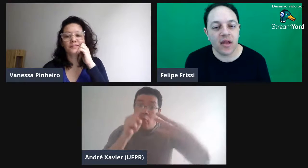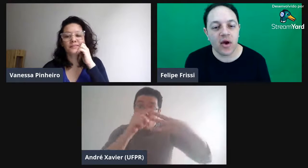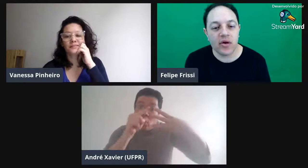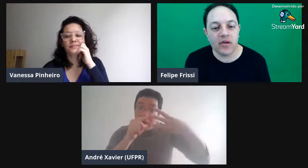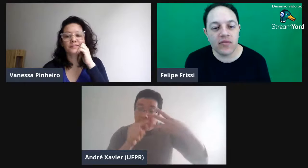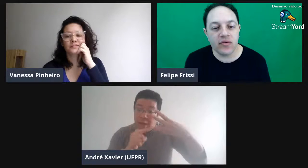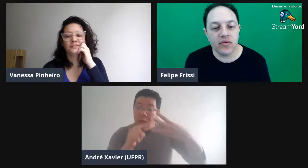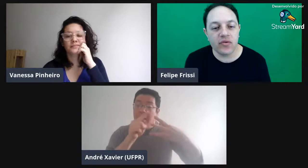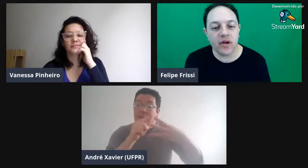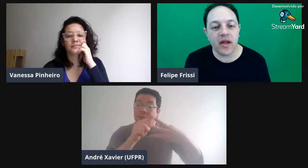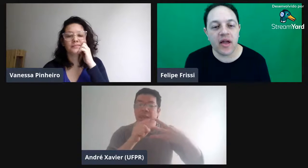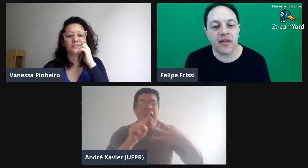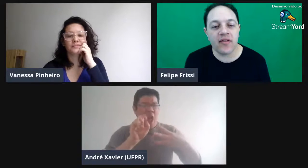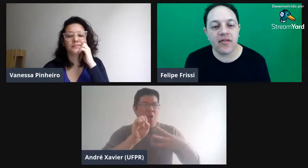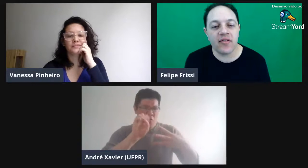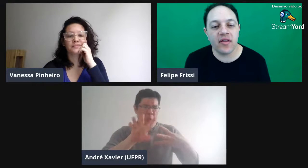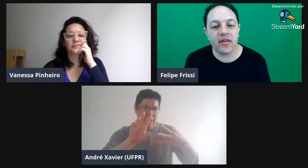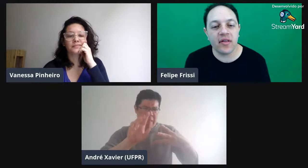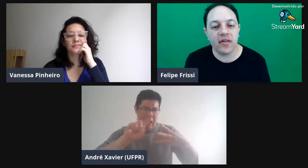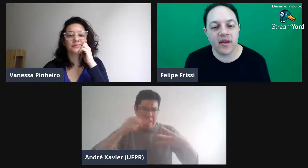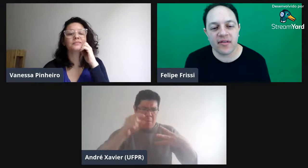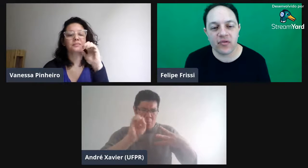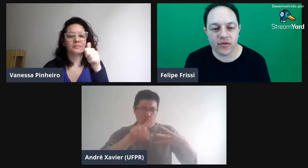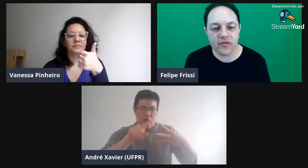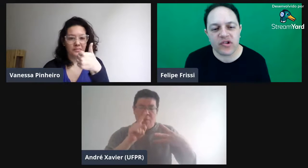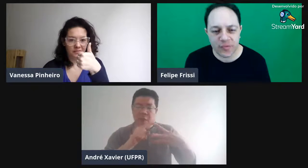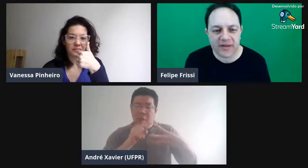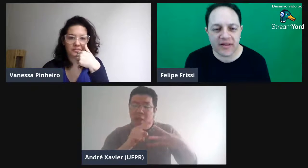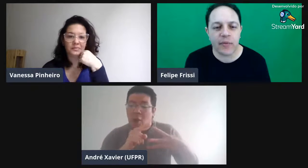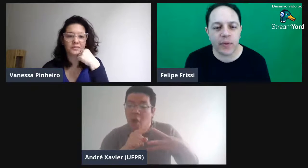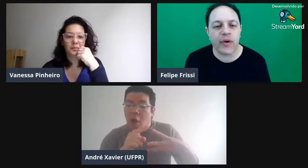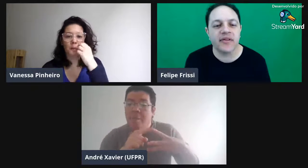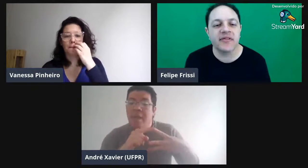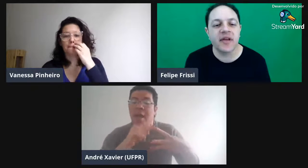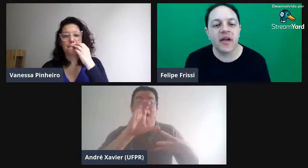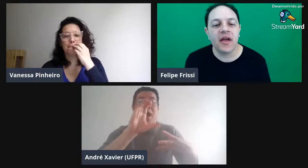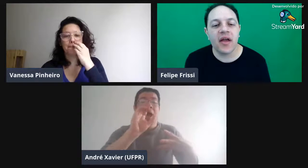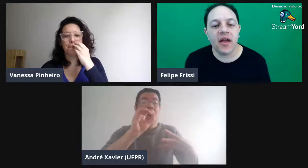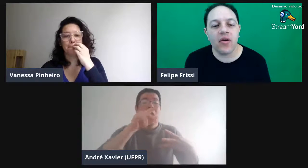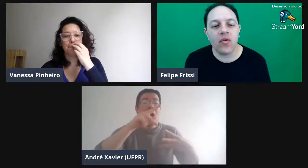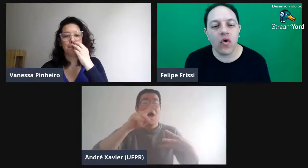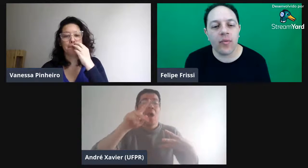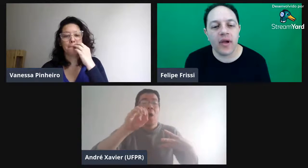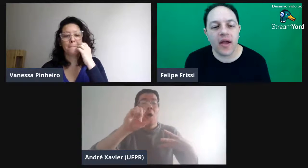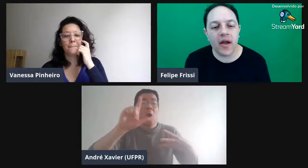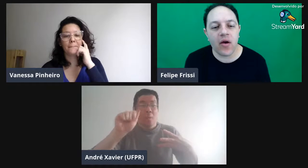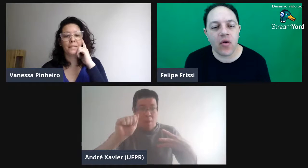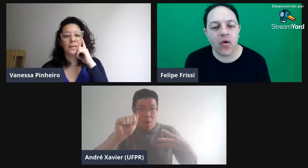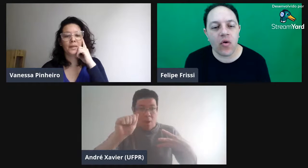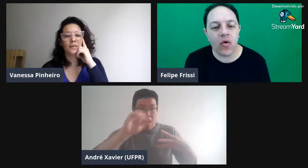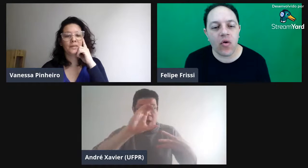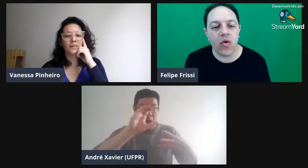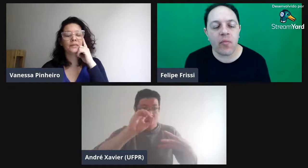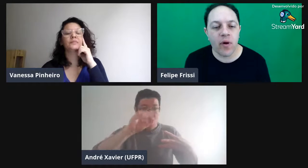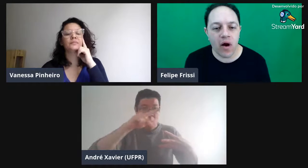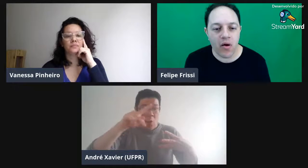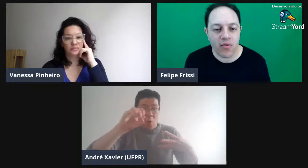É o livro, é, que, três autores, eu vou te mandar depois. É, o nome é Copal,